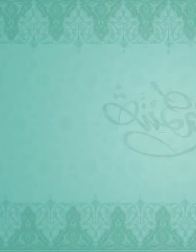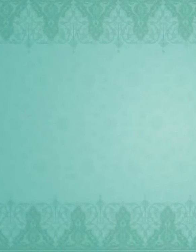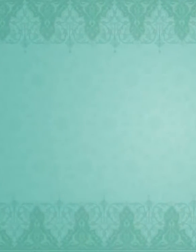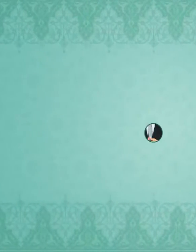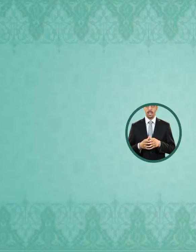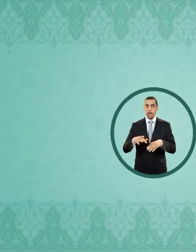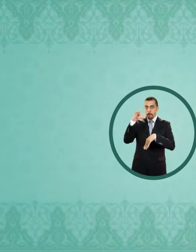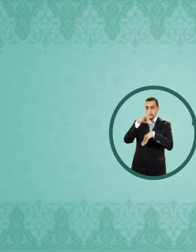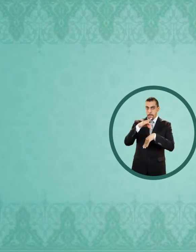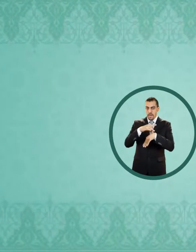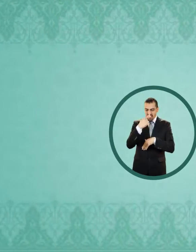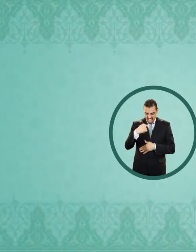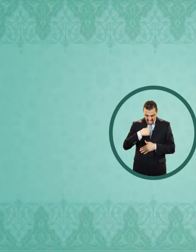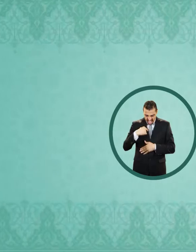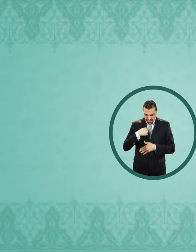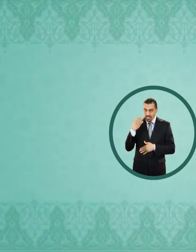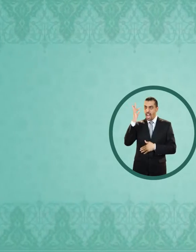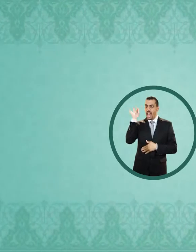داء الحسد ودواءه